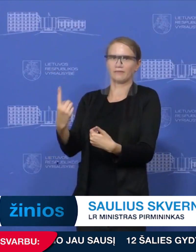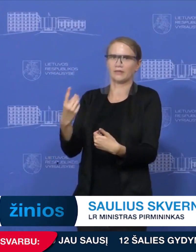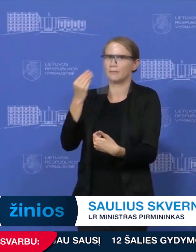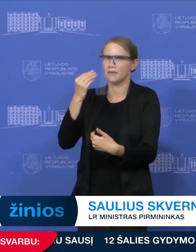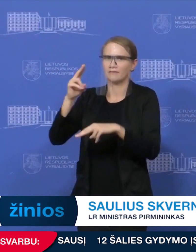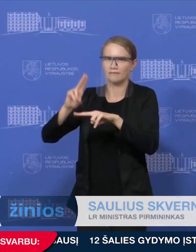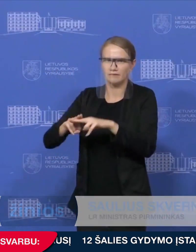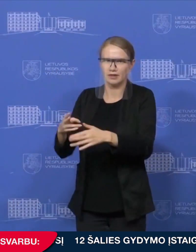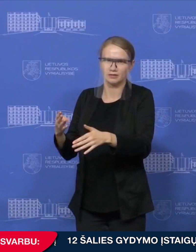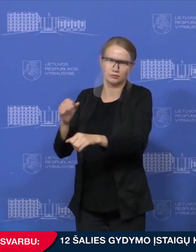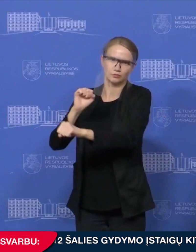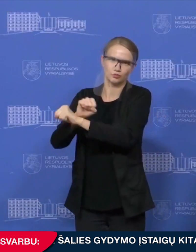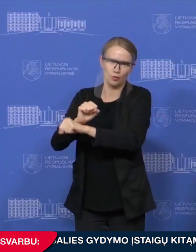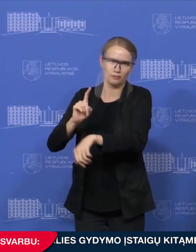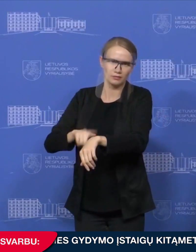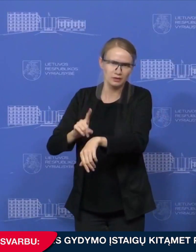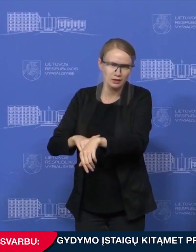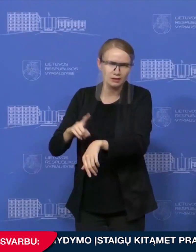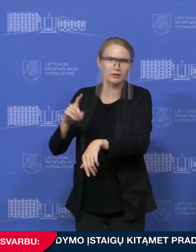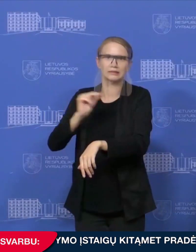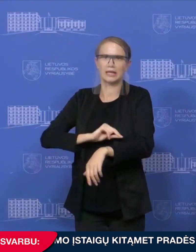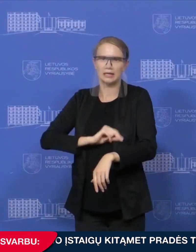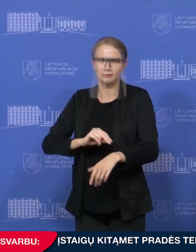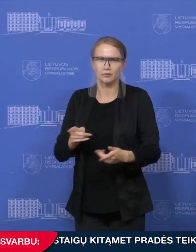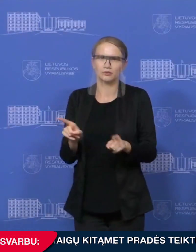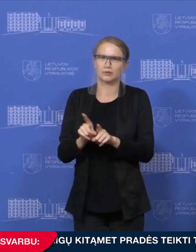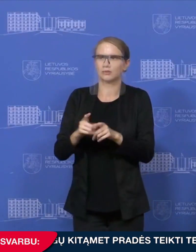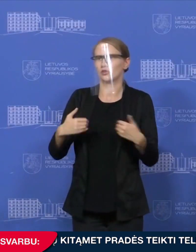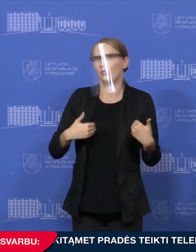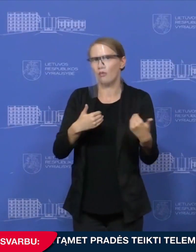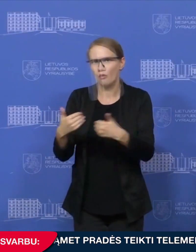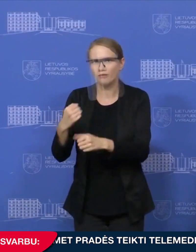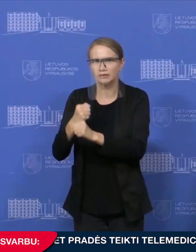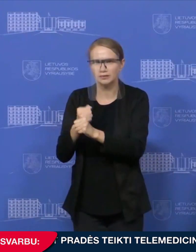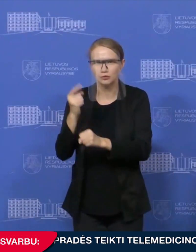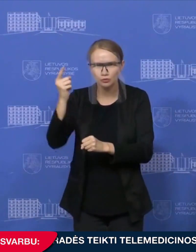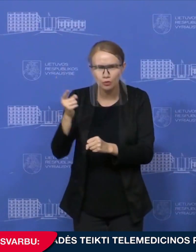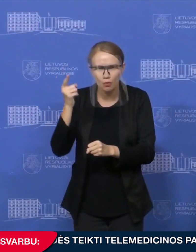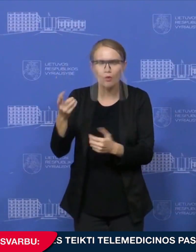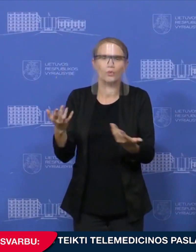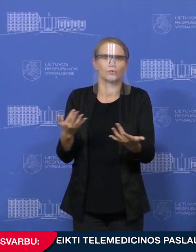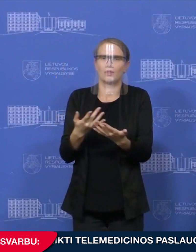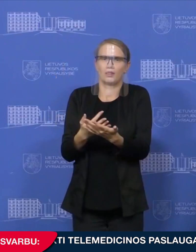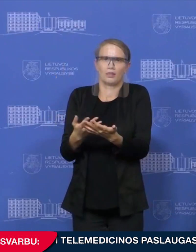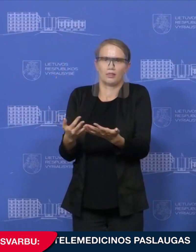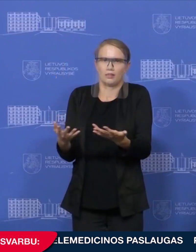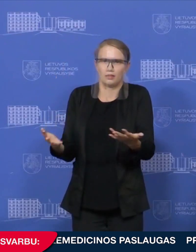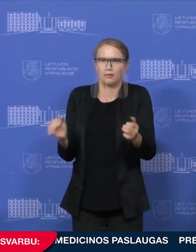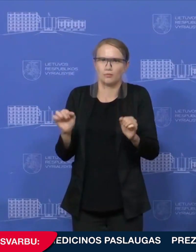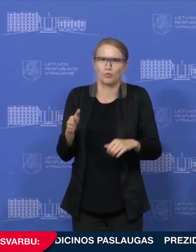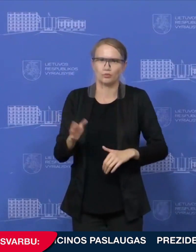maitinimo įstaigų veiklos darbo laiką, rekomenduoti suteikti galimybę dirbti nuo tolinių būdų ir taip toliau. Tai tokio